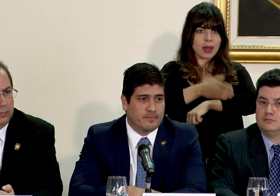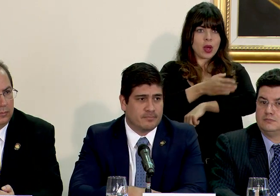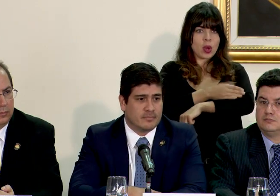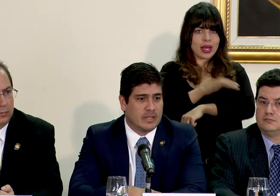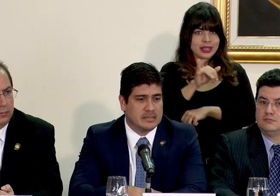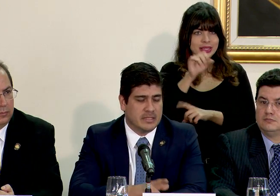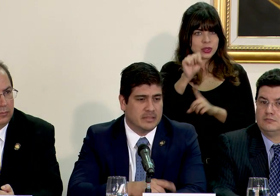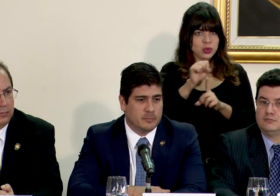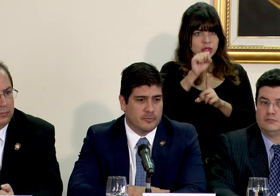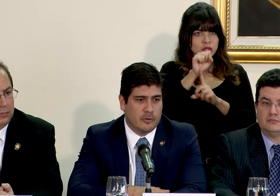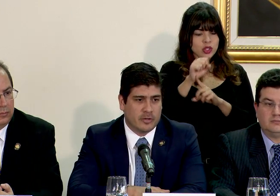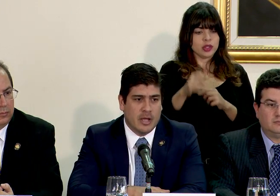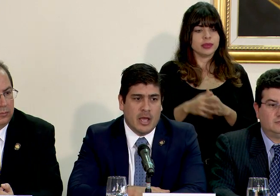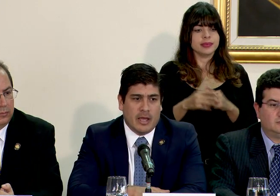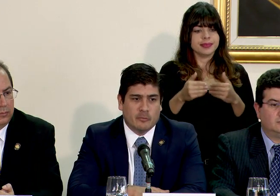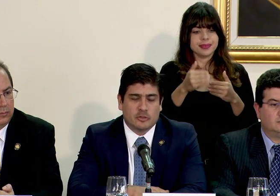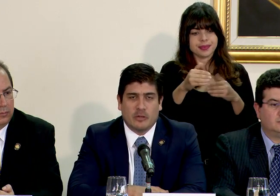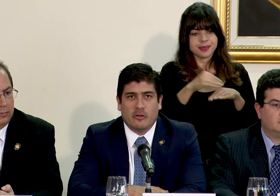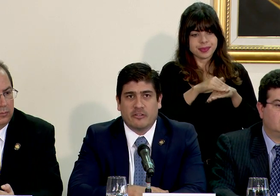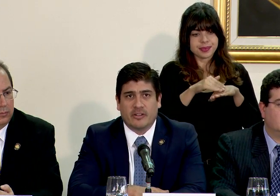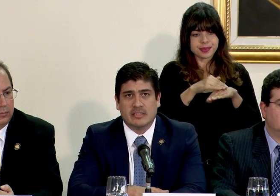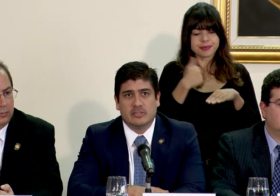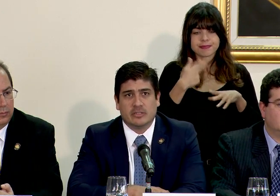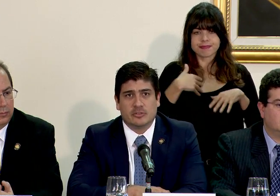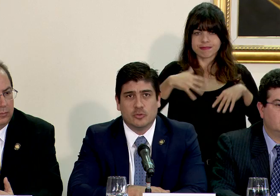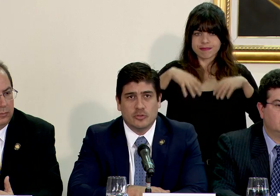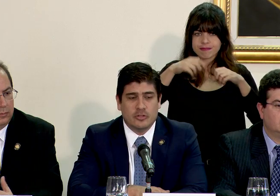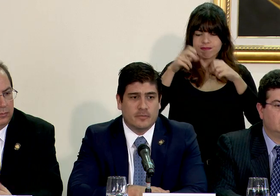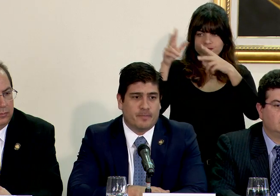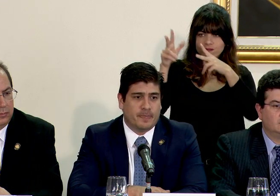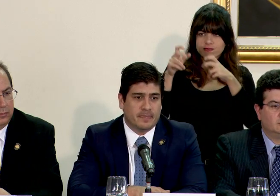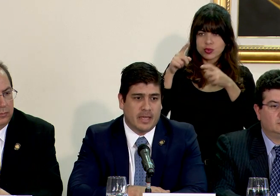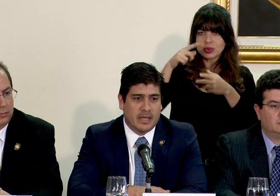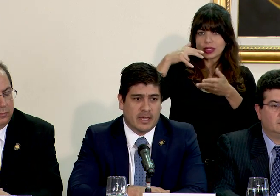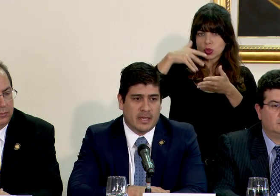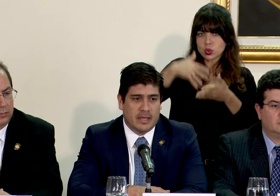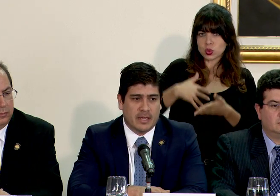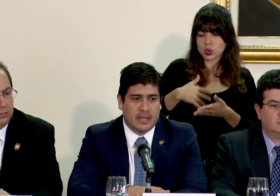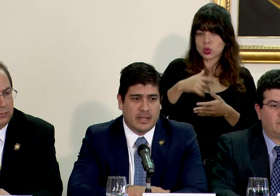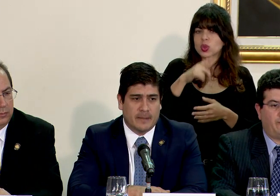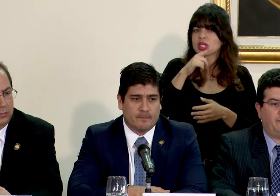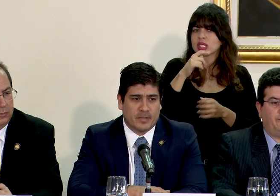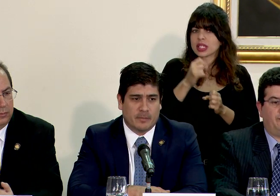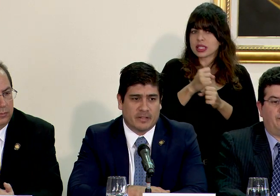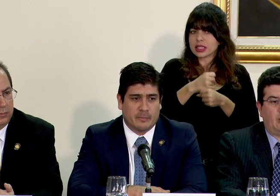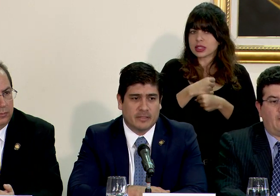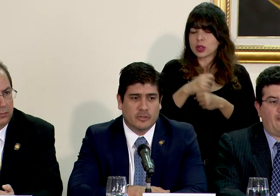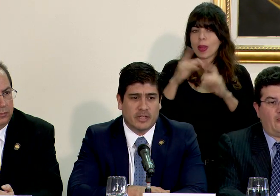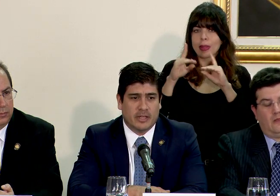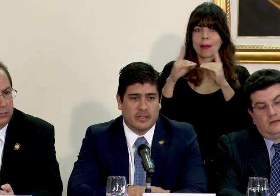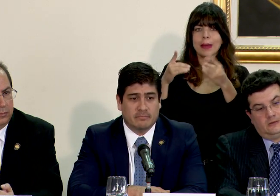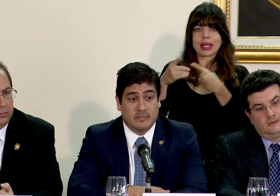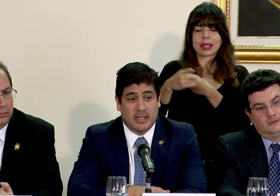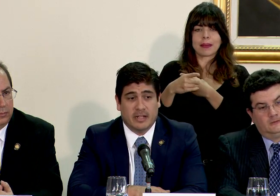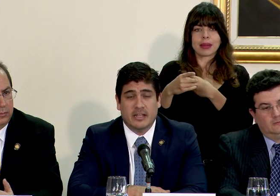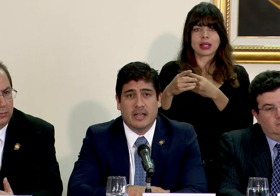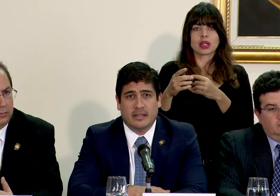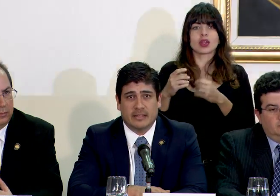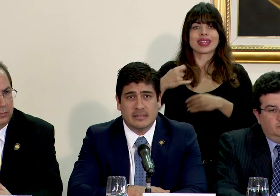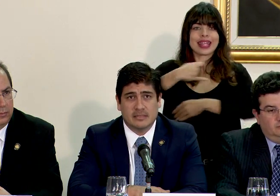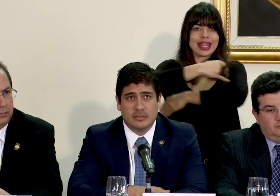situación. La siguiente, por favor. Hemos tomado referencia un estudio del Departamento de